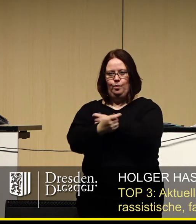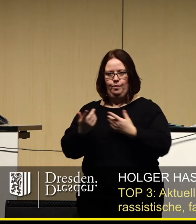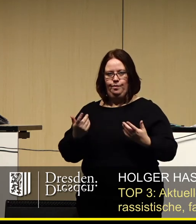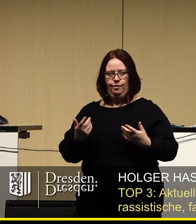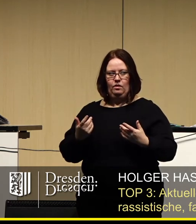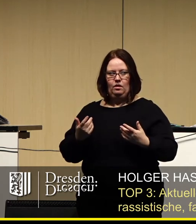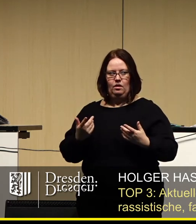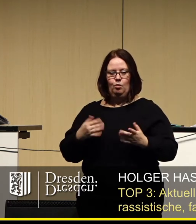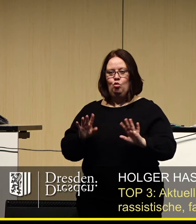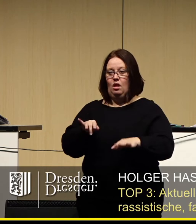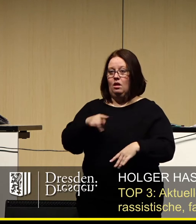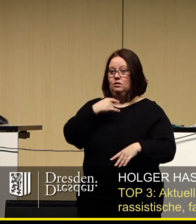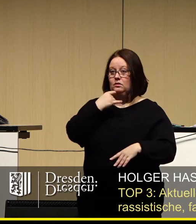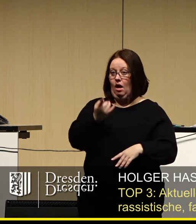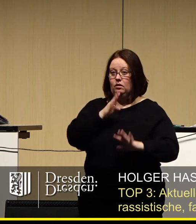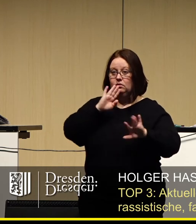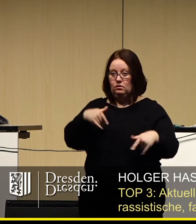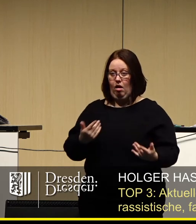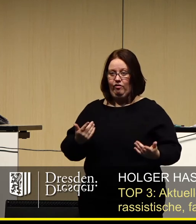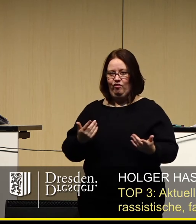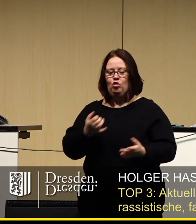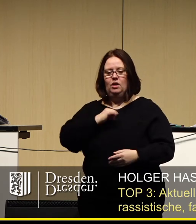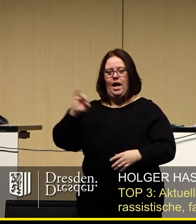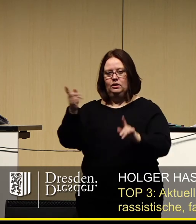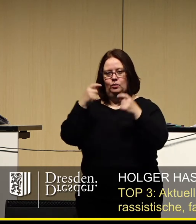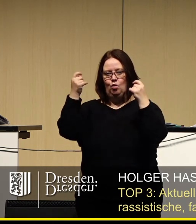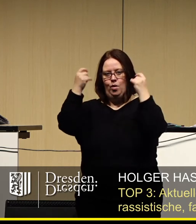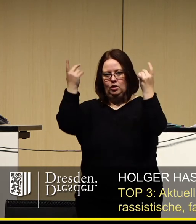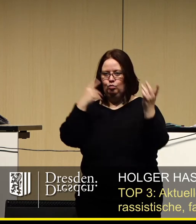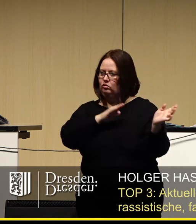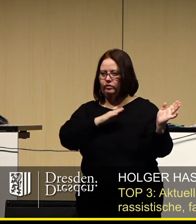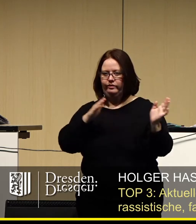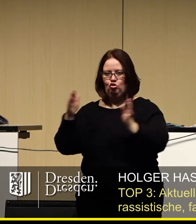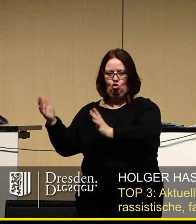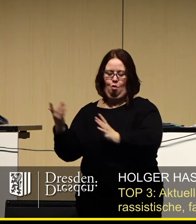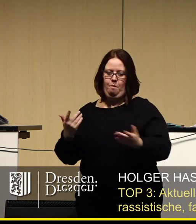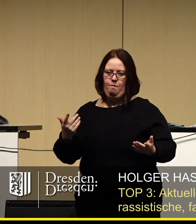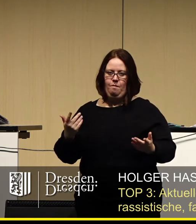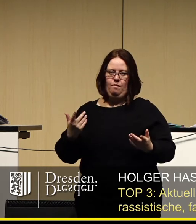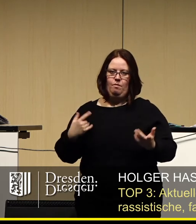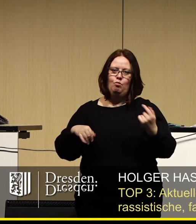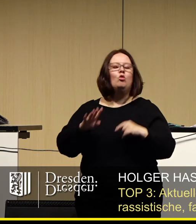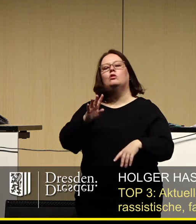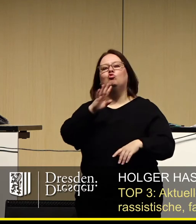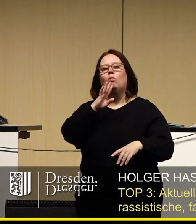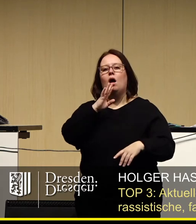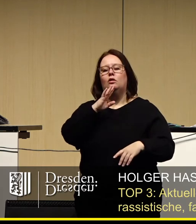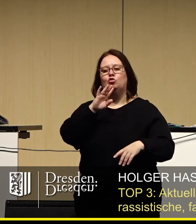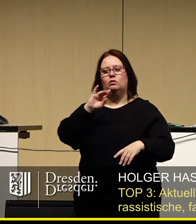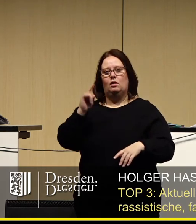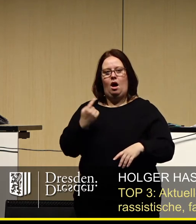Grenzen des Sagbaren haben sich durch den wachsenden Rechtspopulismus sichtbar verschoben. Sie führen nicht nur sprachlich